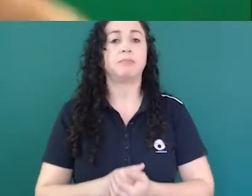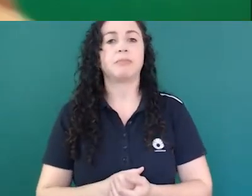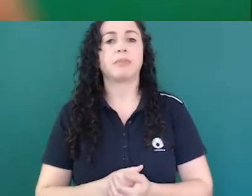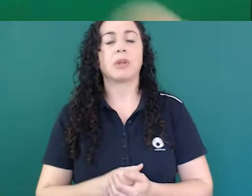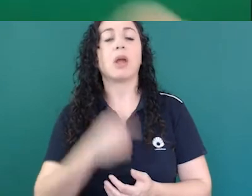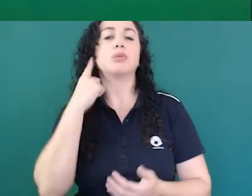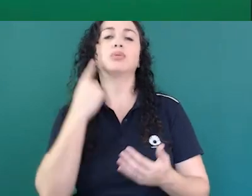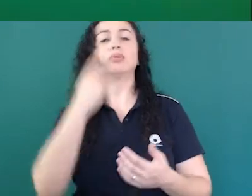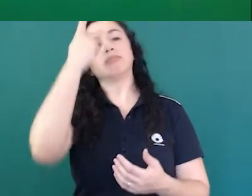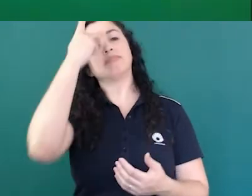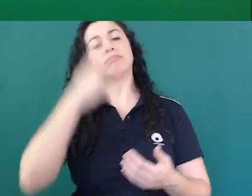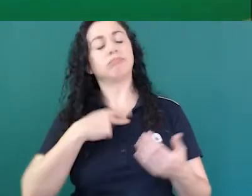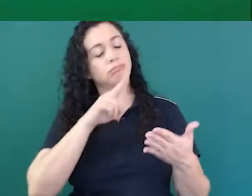e ele pode usar uma ferramenta